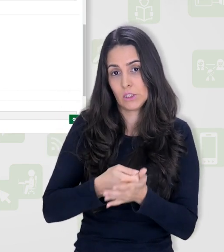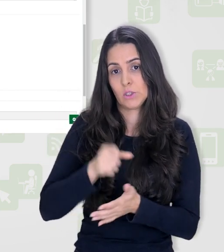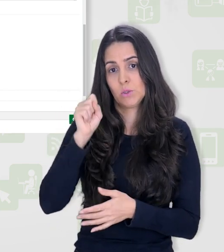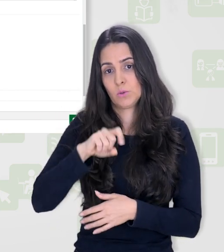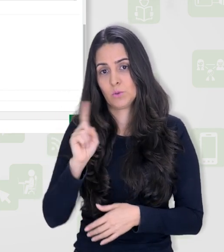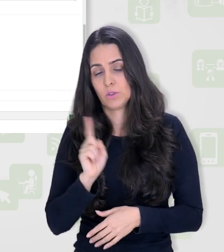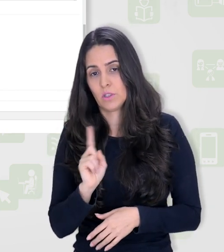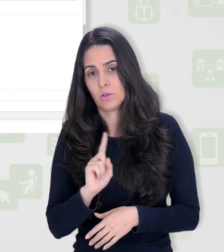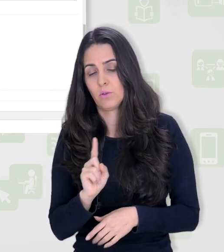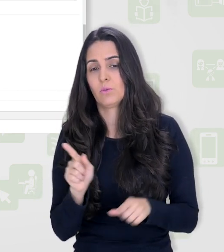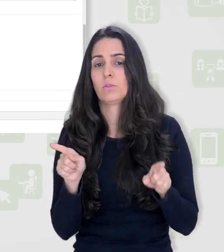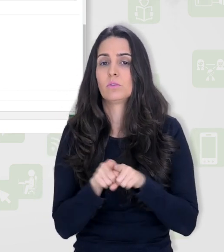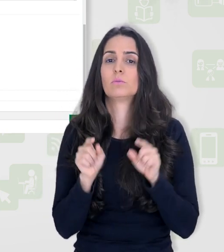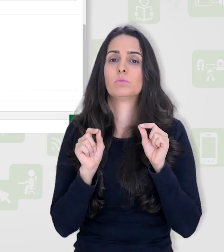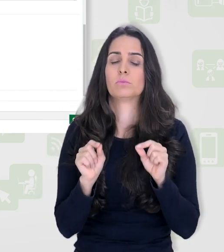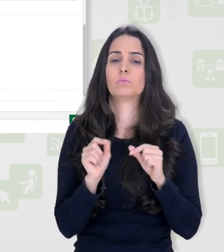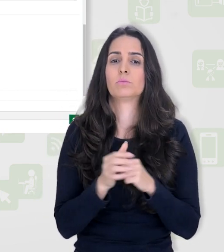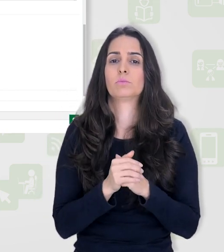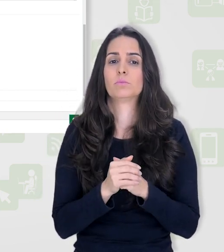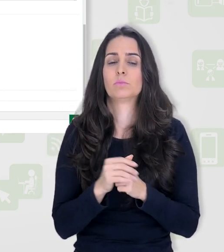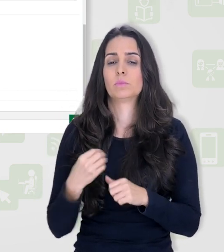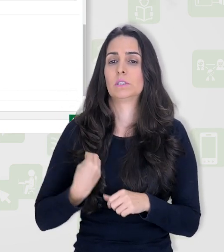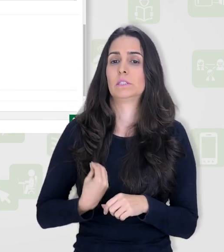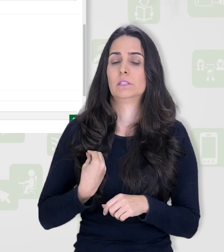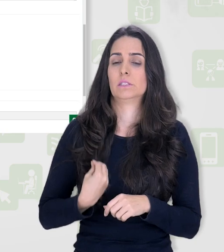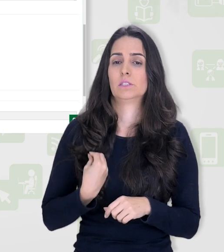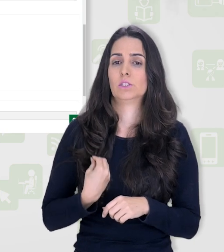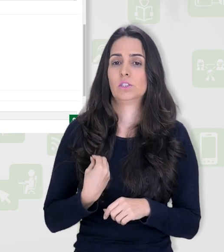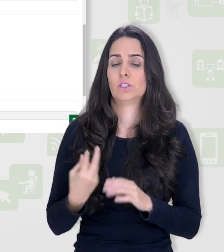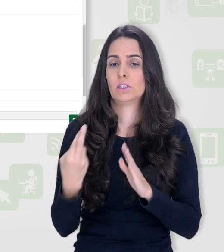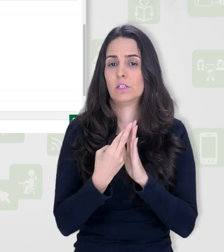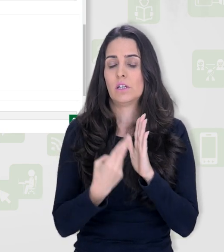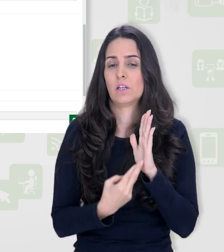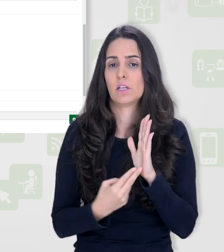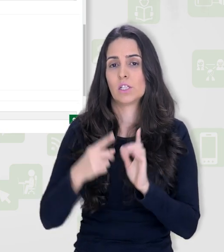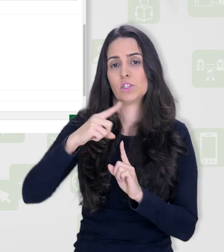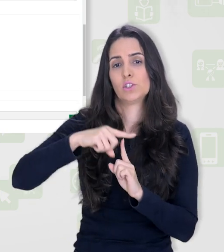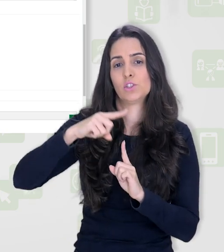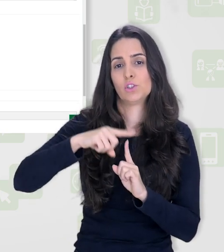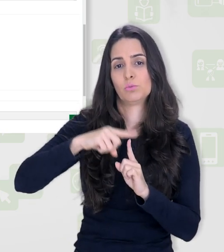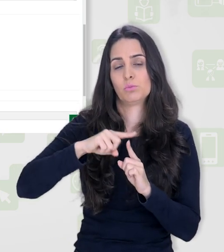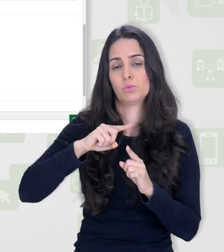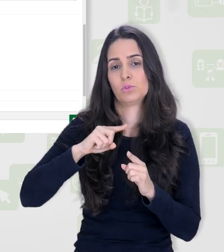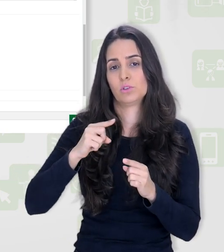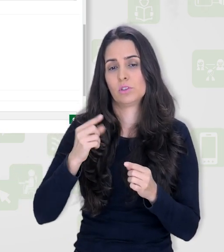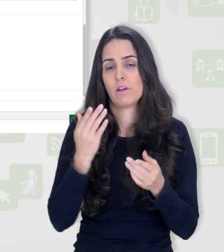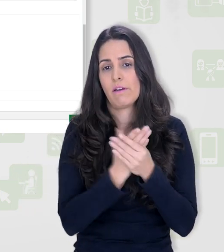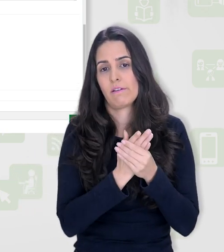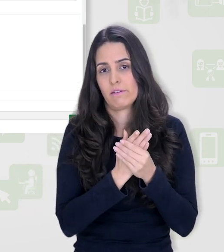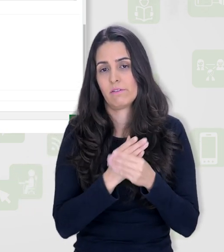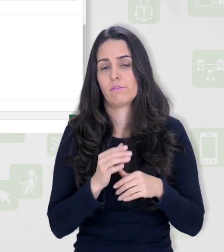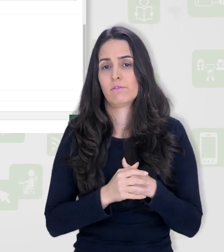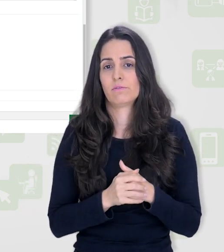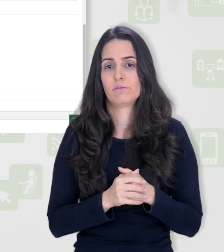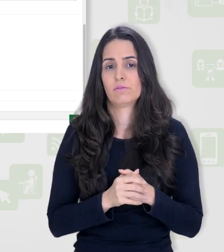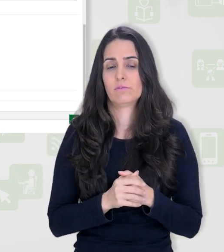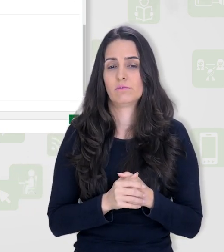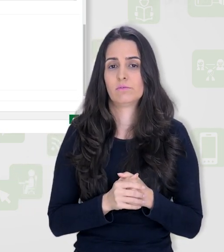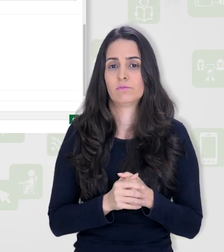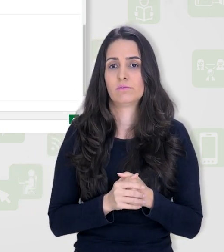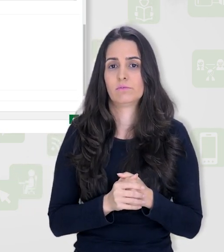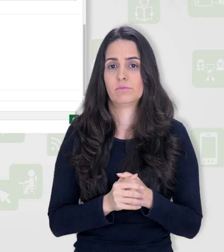são exigidos e se também existe uma restrição ao tipo de arquivo aceito.